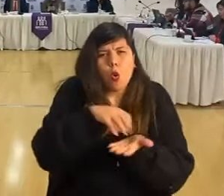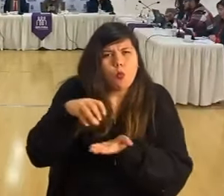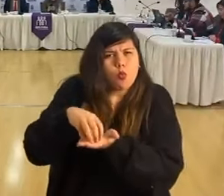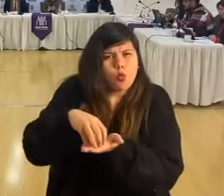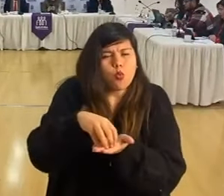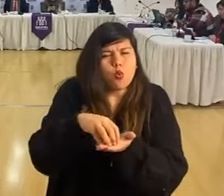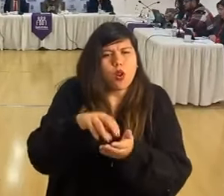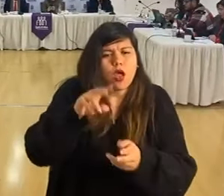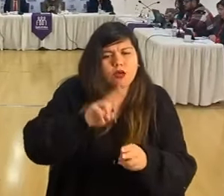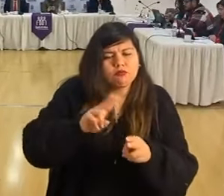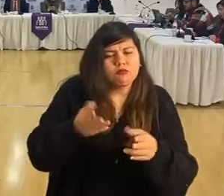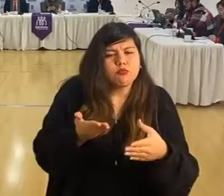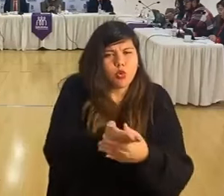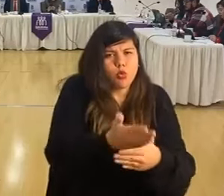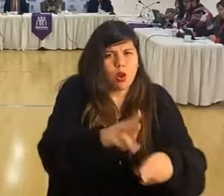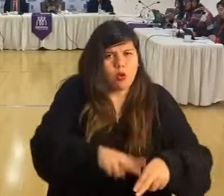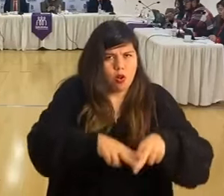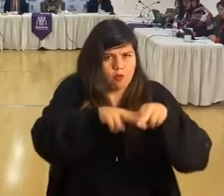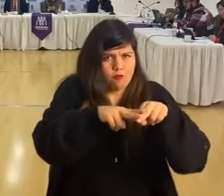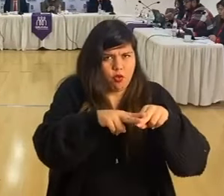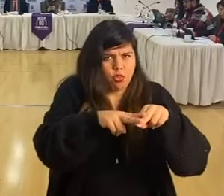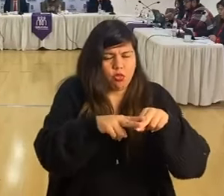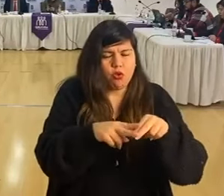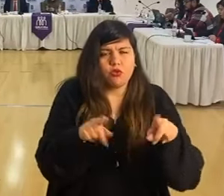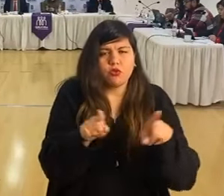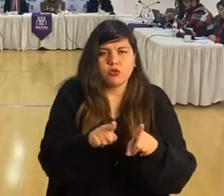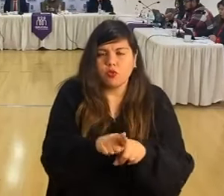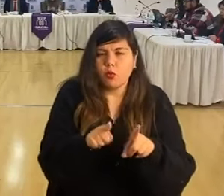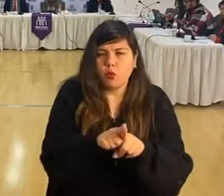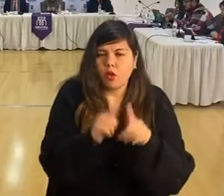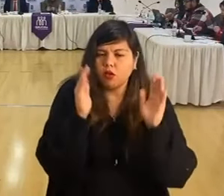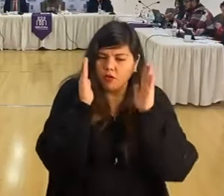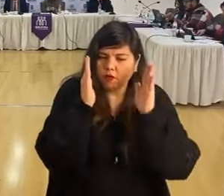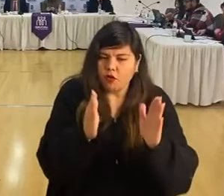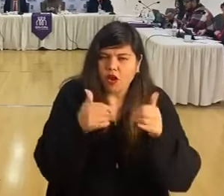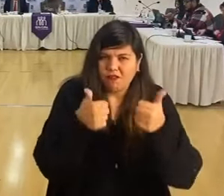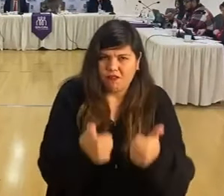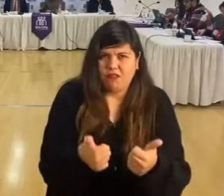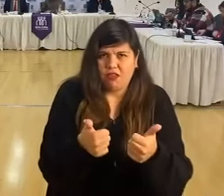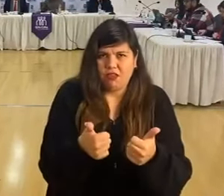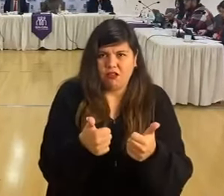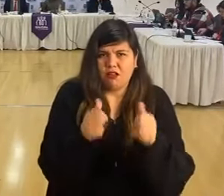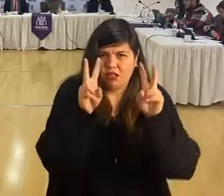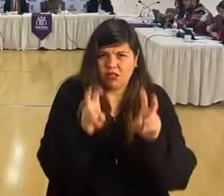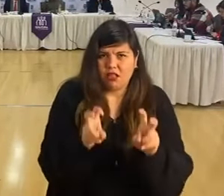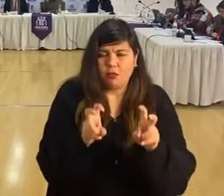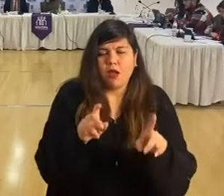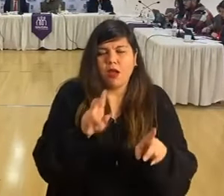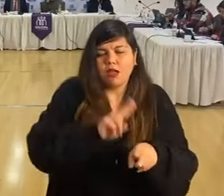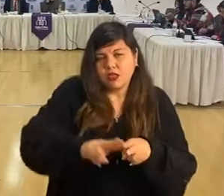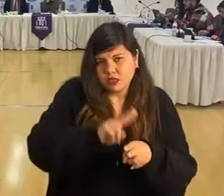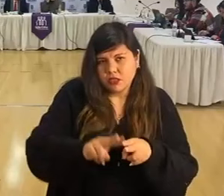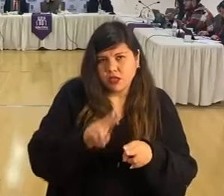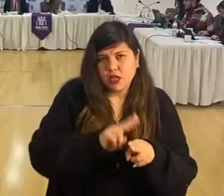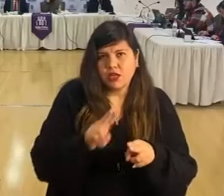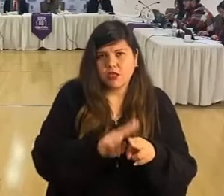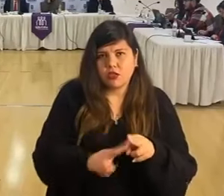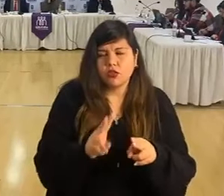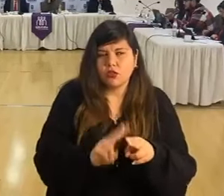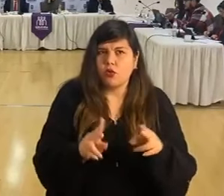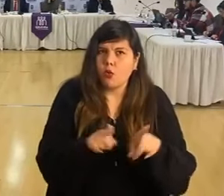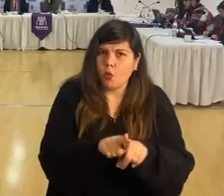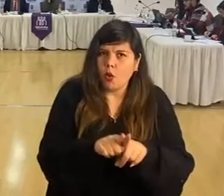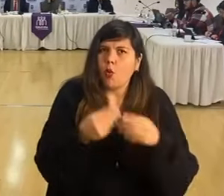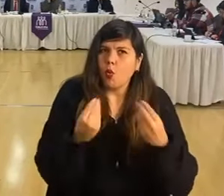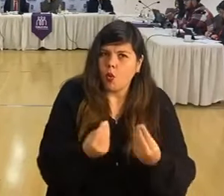fondo. Entonces creo que está súper bien enfocado y se generó en buena hora